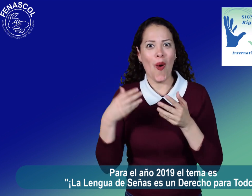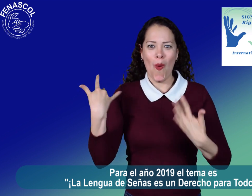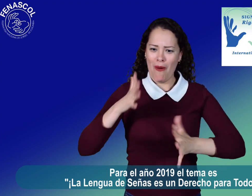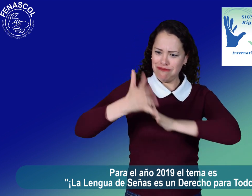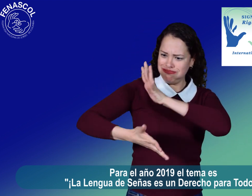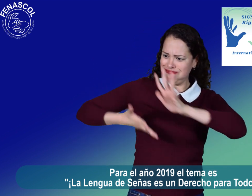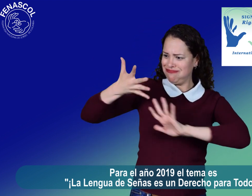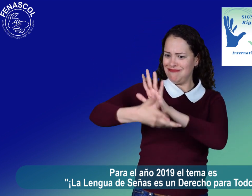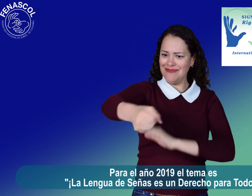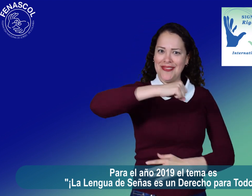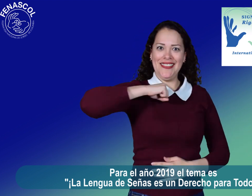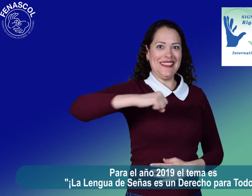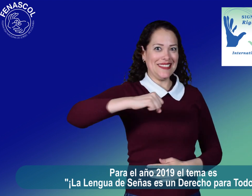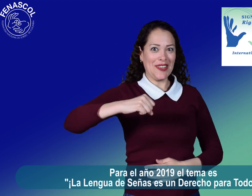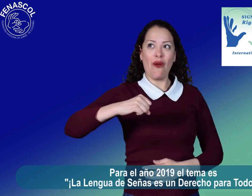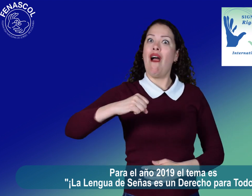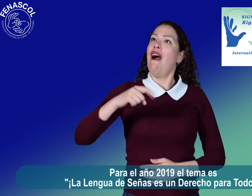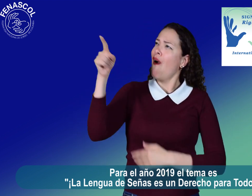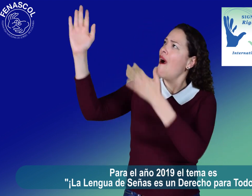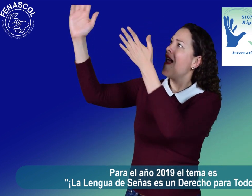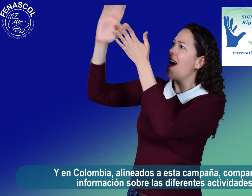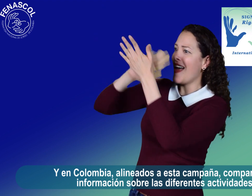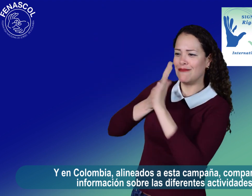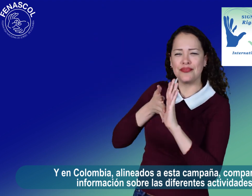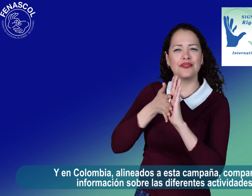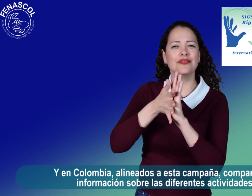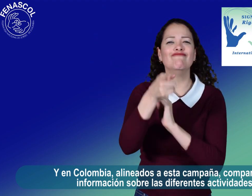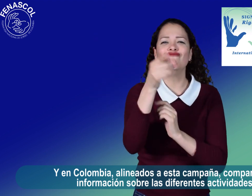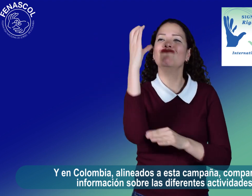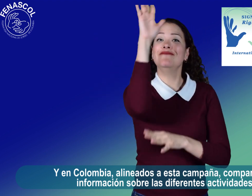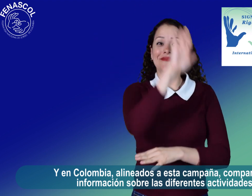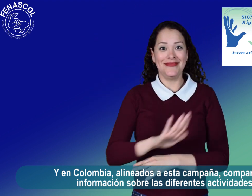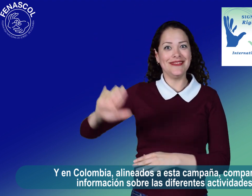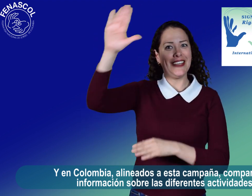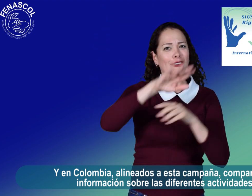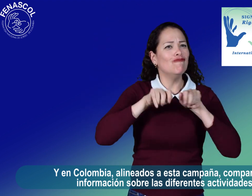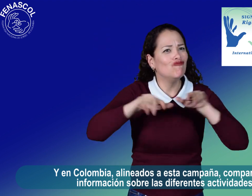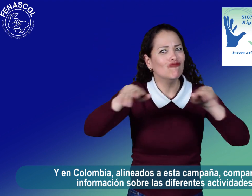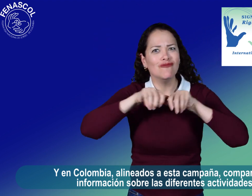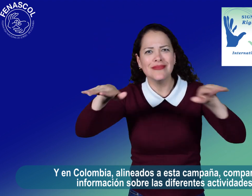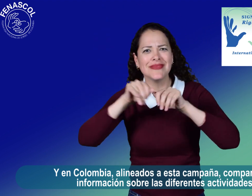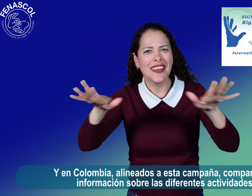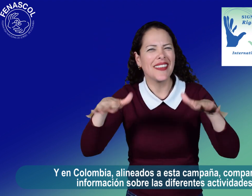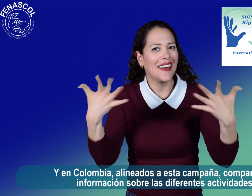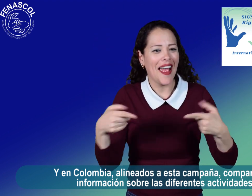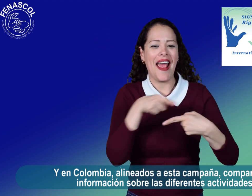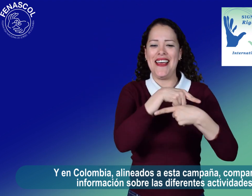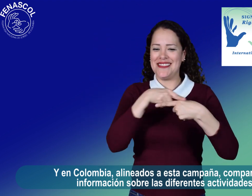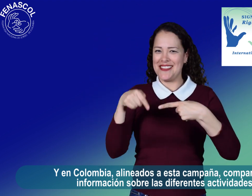es La lengua de señas es un derecho para todos. Y en Colombia, alineados a esta campaña, compartimos información sobre las diferentes